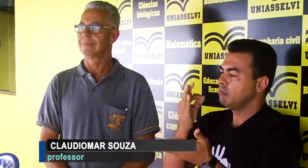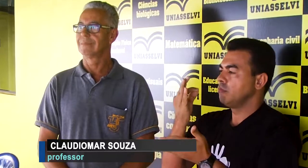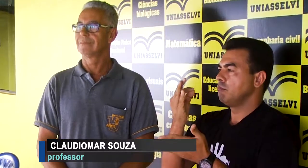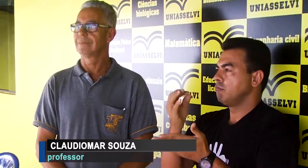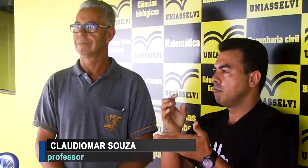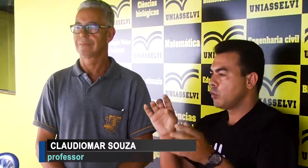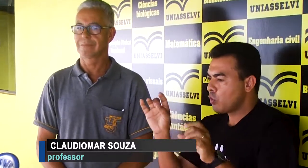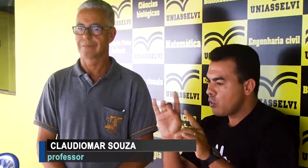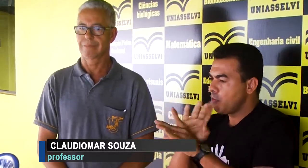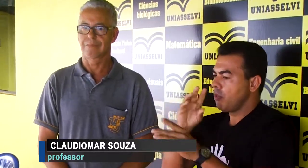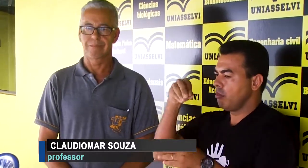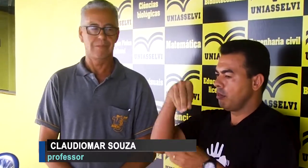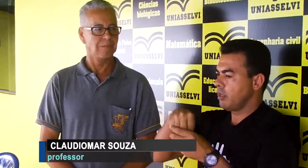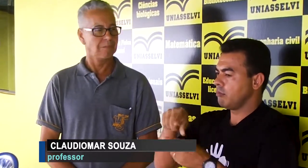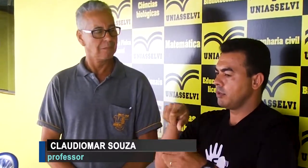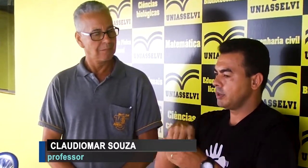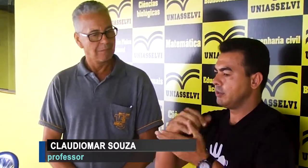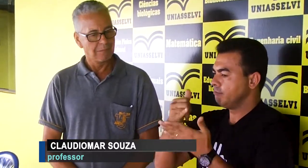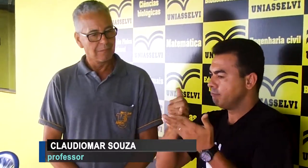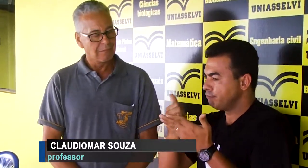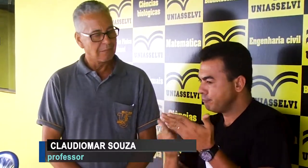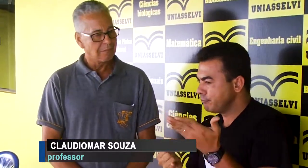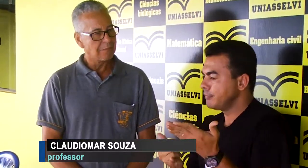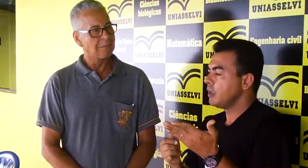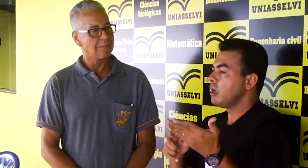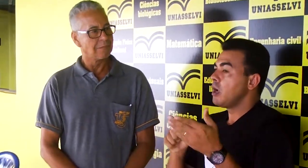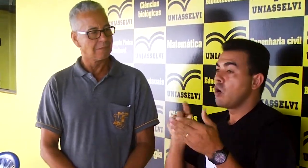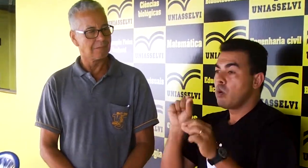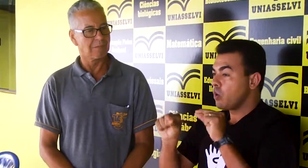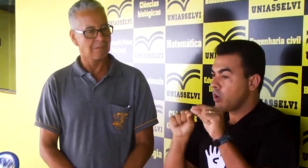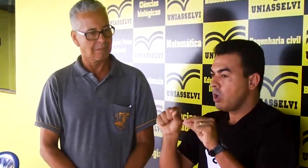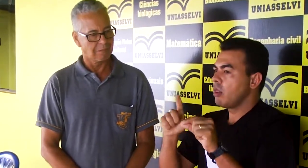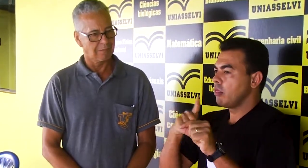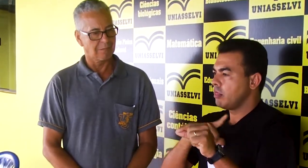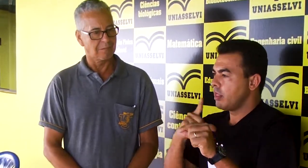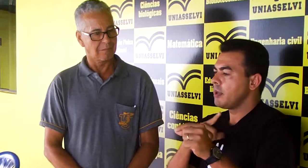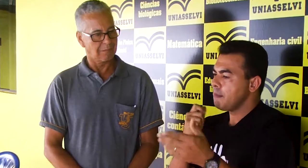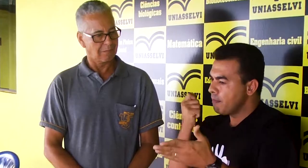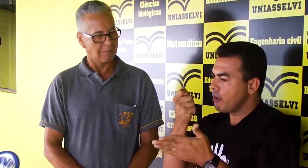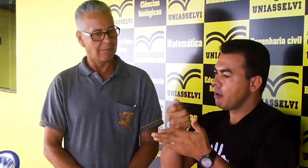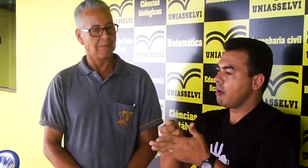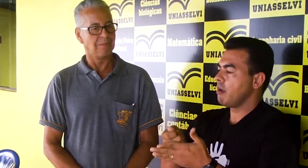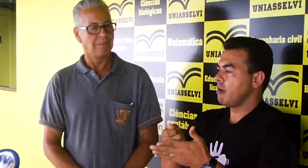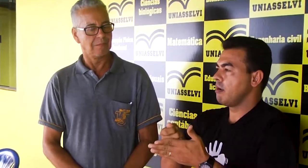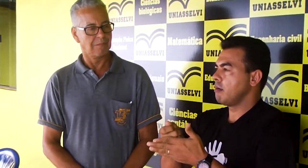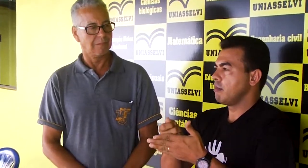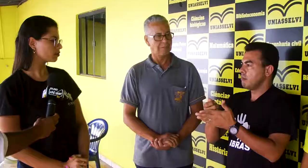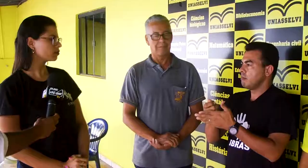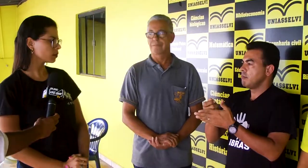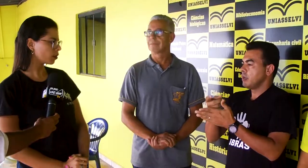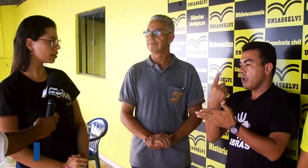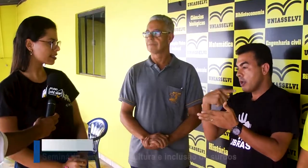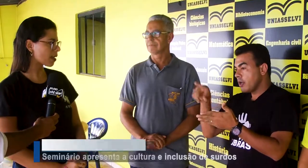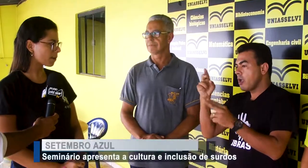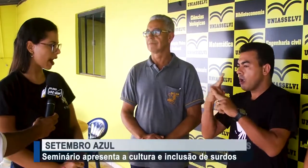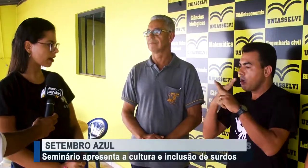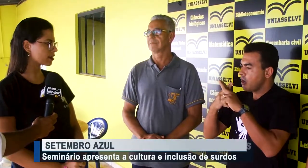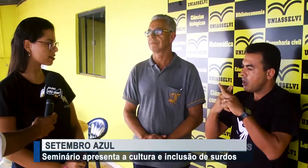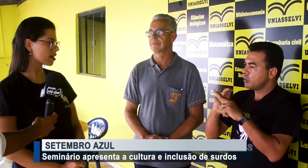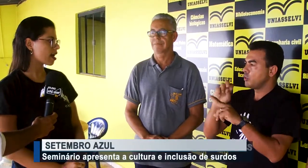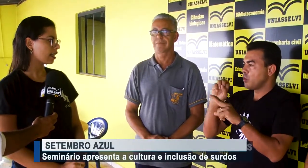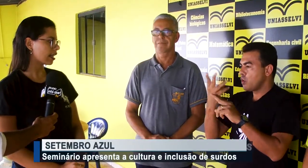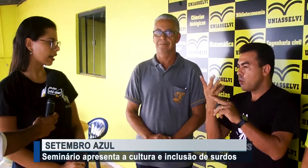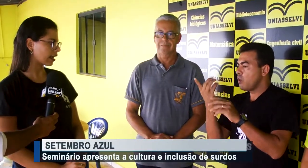certinho e as inscrições podem estar acontecendo, podem ser